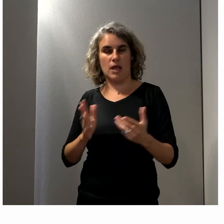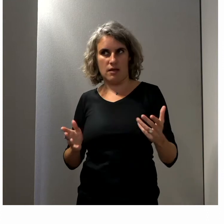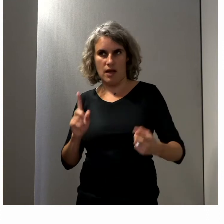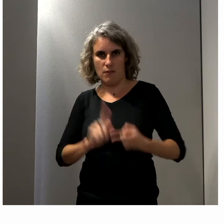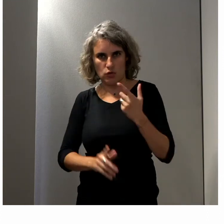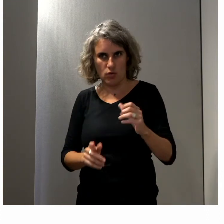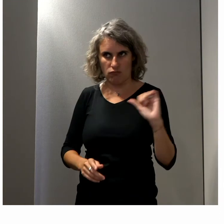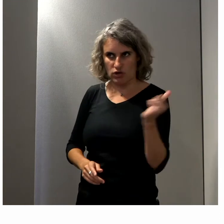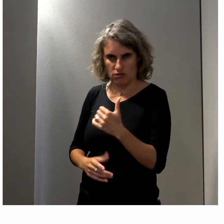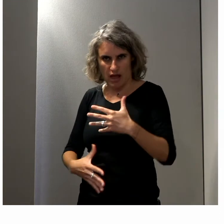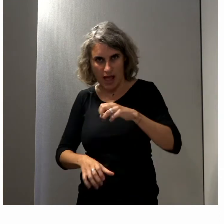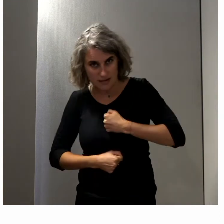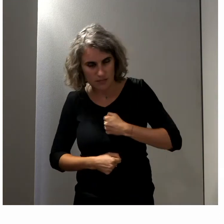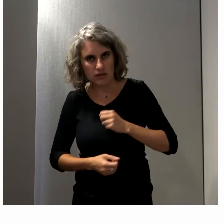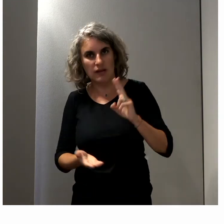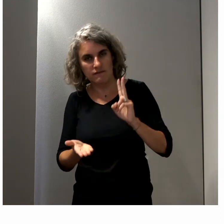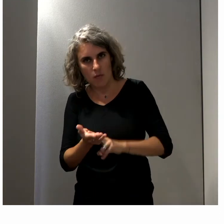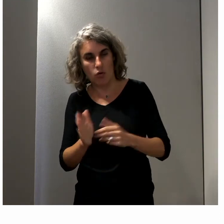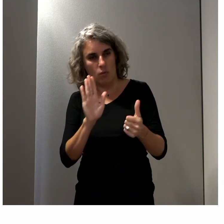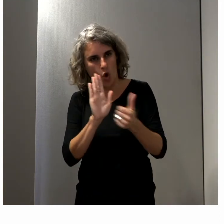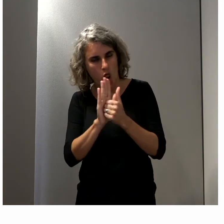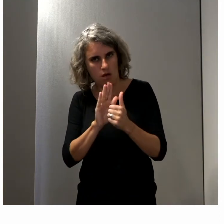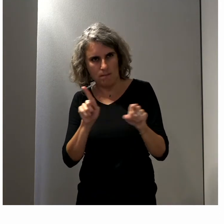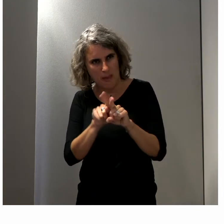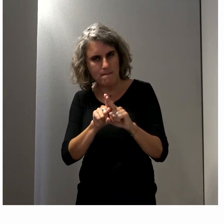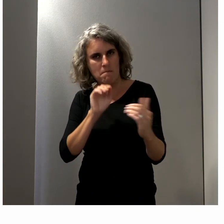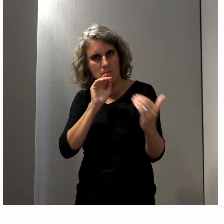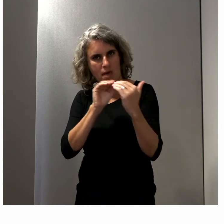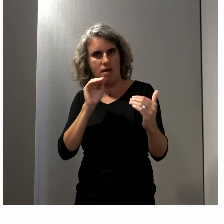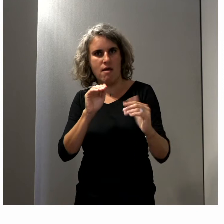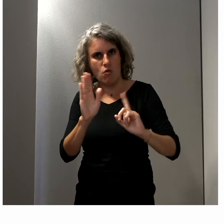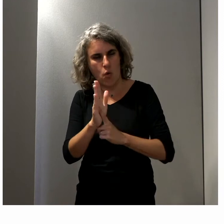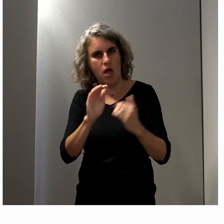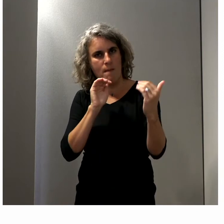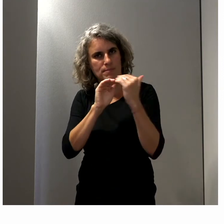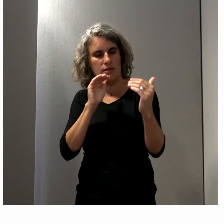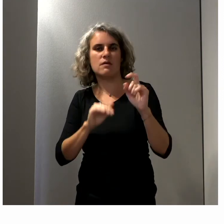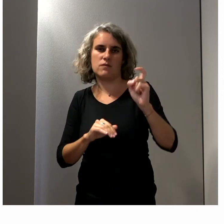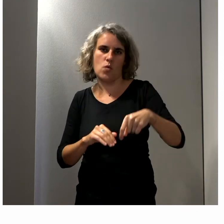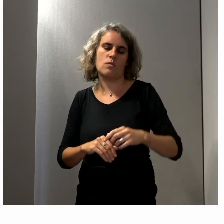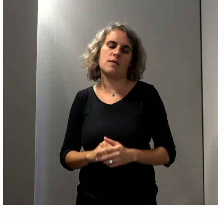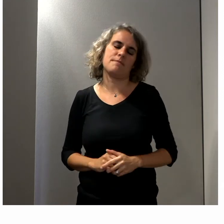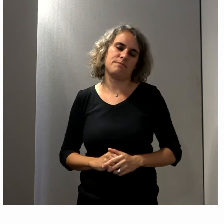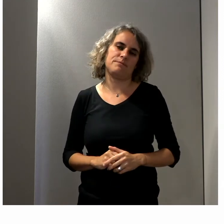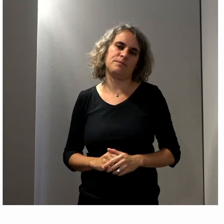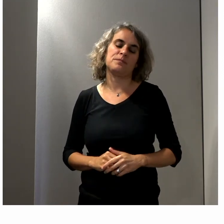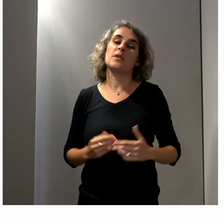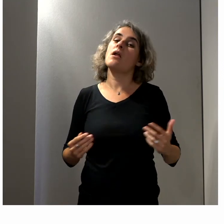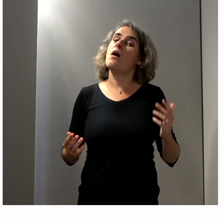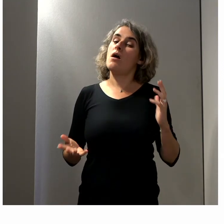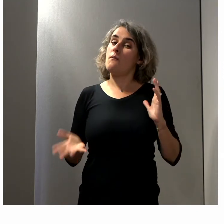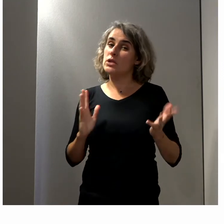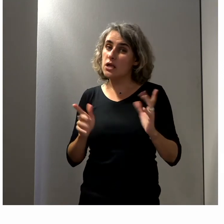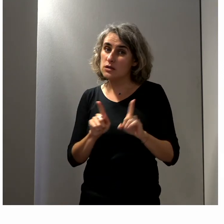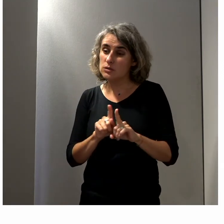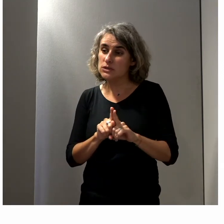avec les mêmes rôles, les mêmes possibilités d'accès. Alors, quand je vous écoutais, je me disais que pour poursuivre, certainement, il